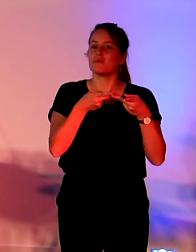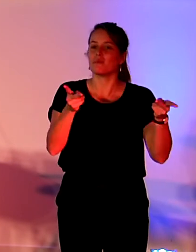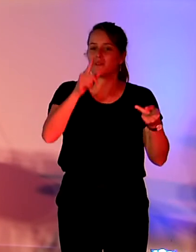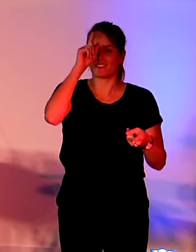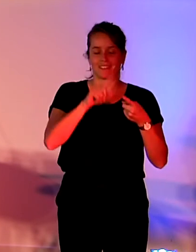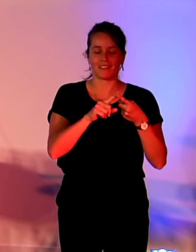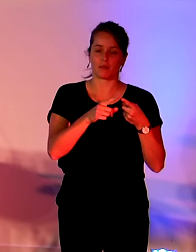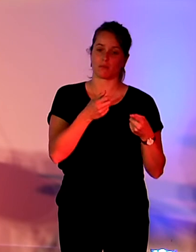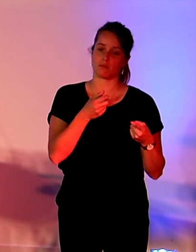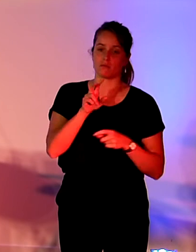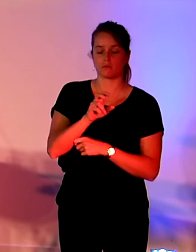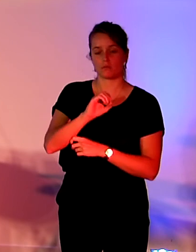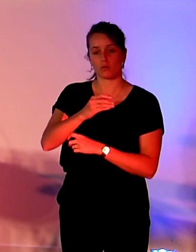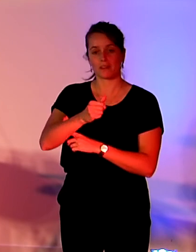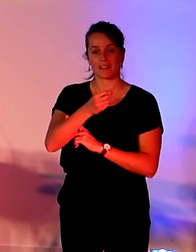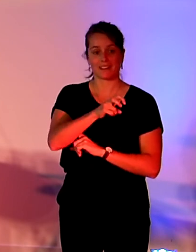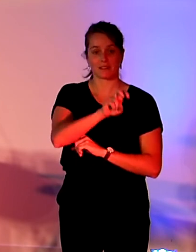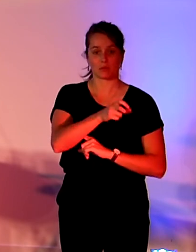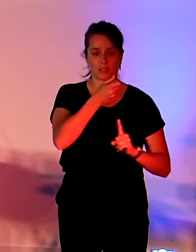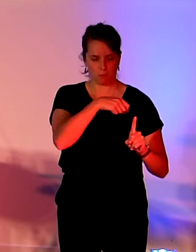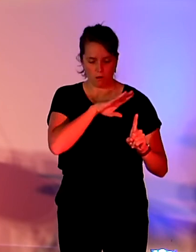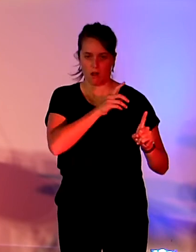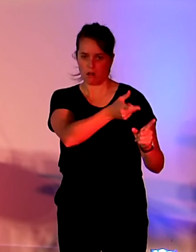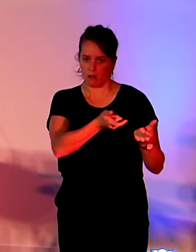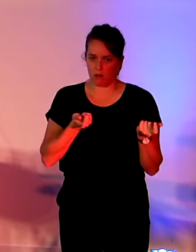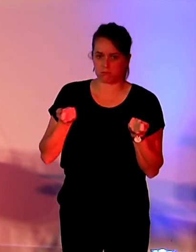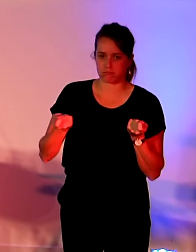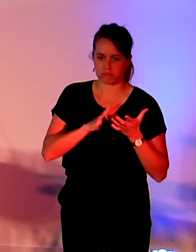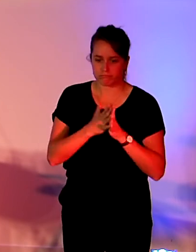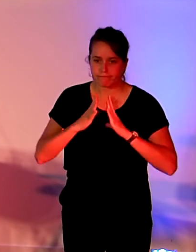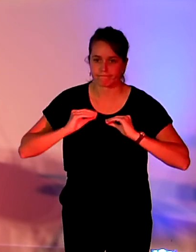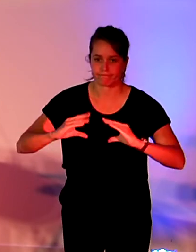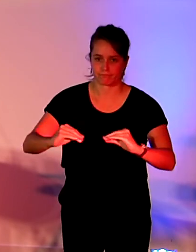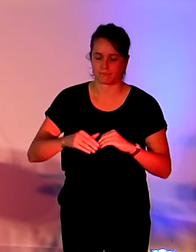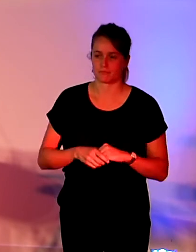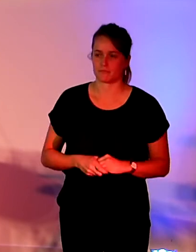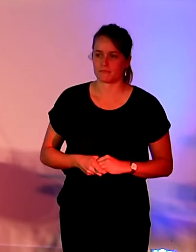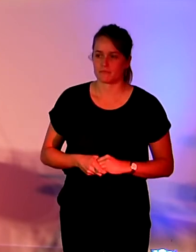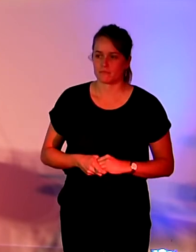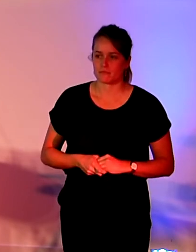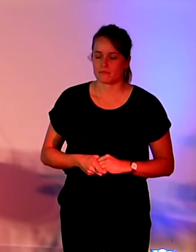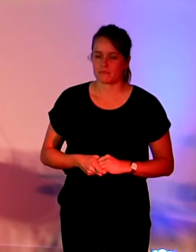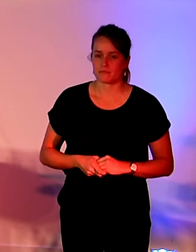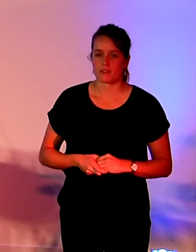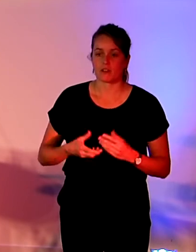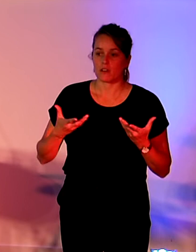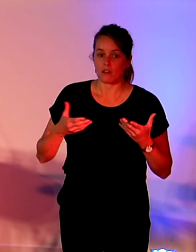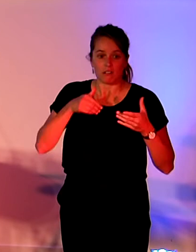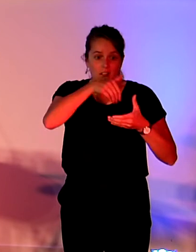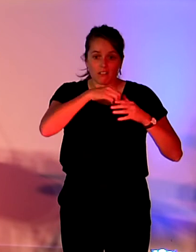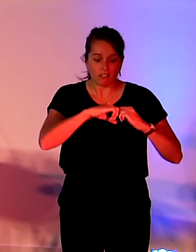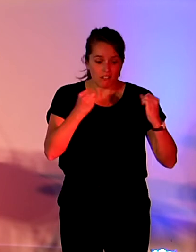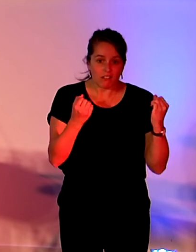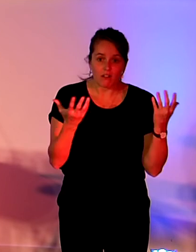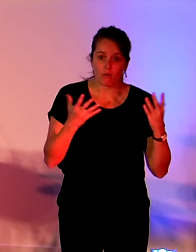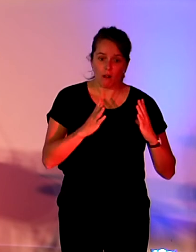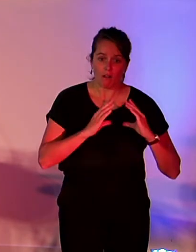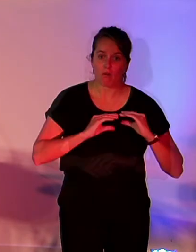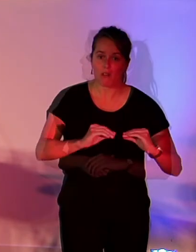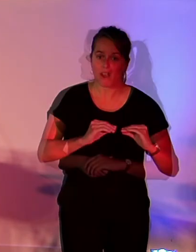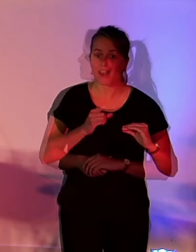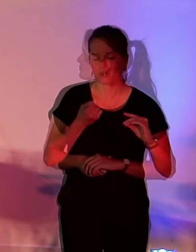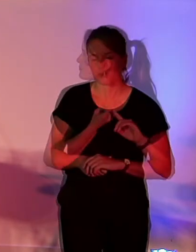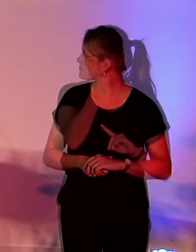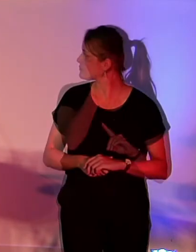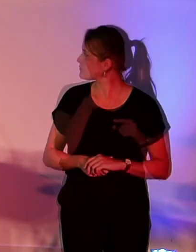responsable. Et je vais vous présenter aujourd'hui les différents dispositifs existants à l'échelle gouvernementale à ce